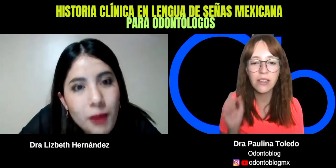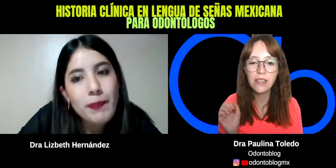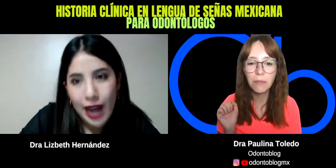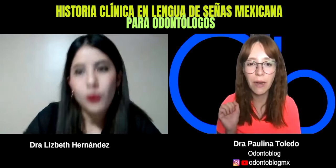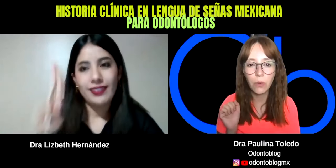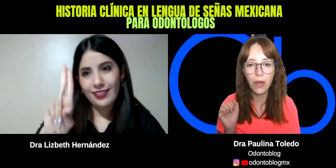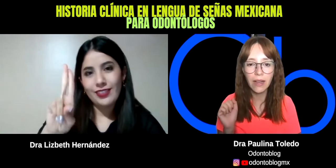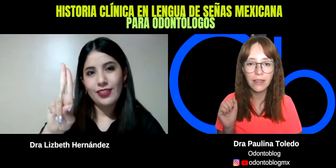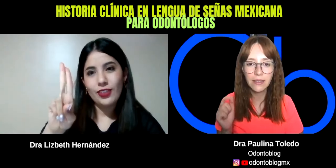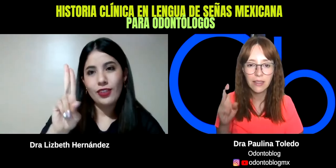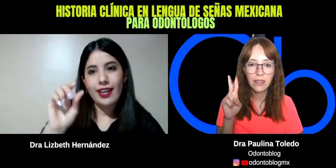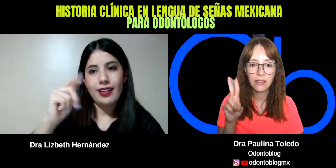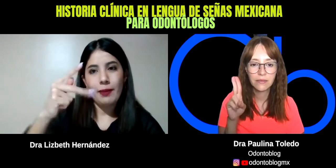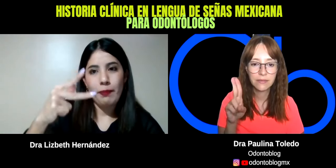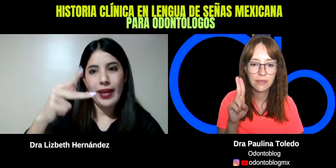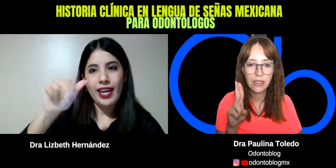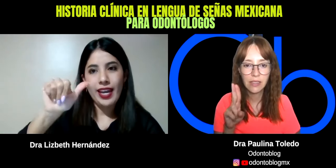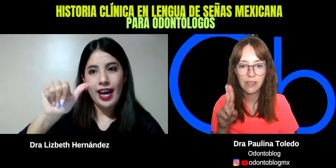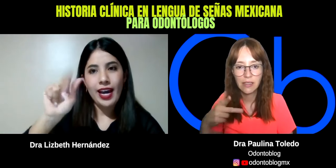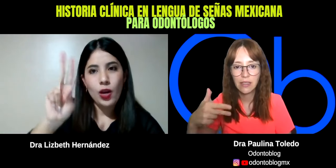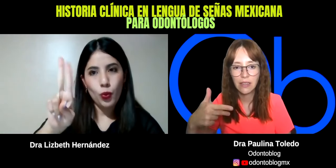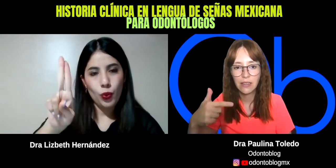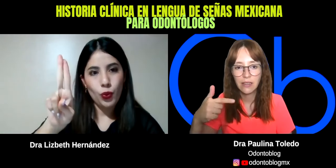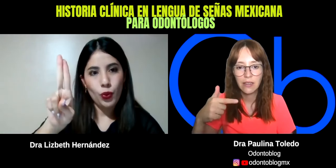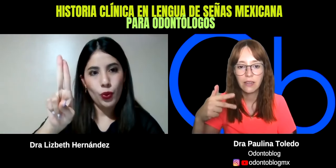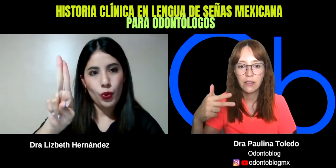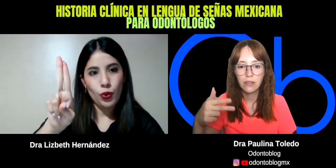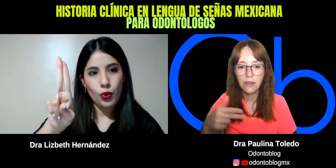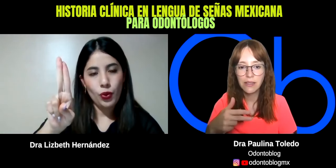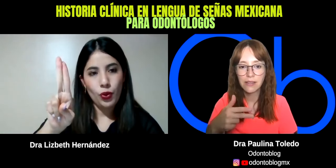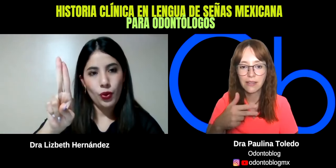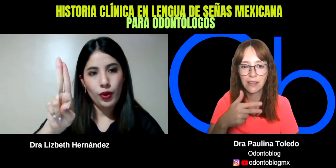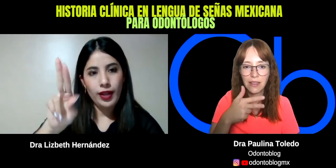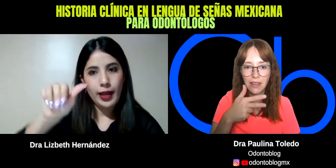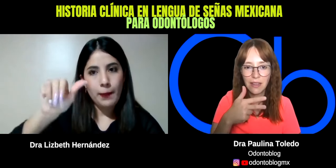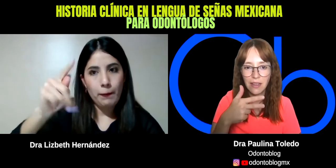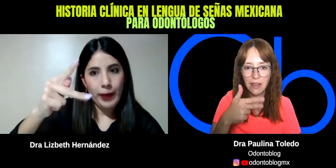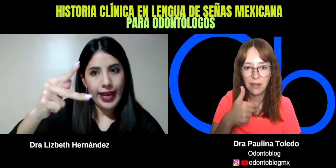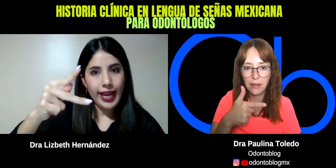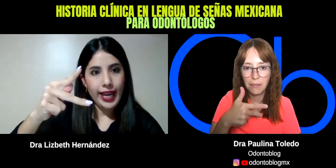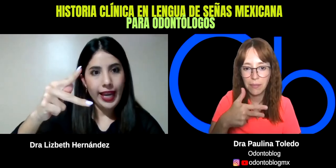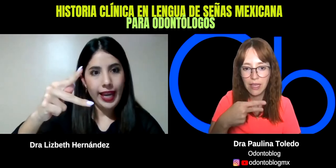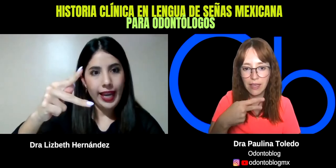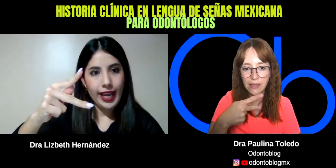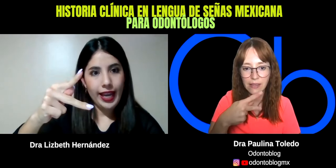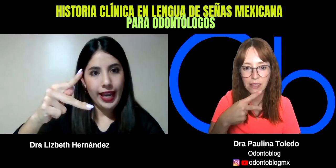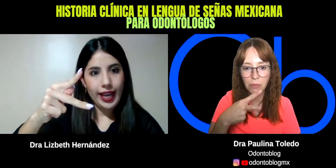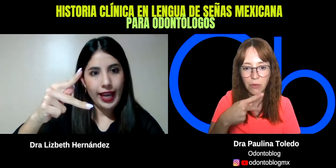decir Pau. Ajá. P, A, U. ¿Otra vez? P. P, eso sí. Como